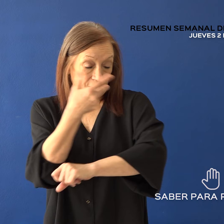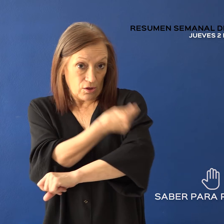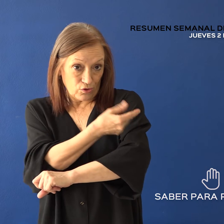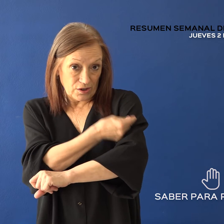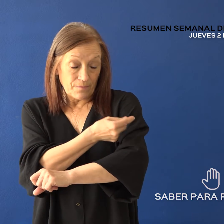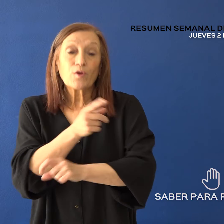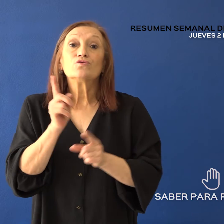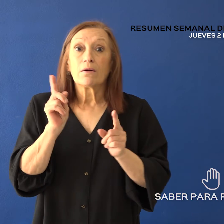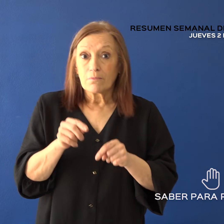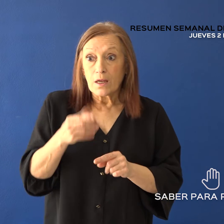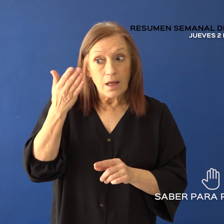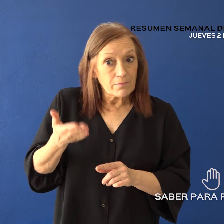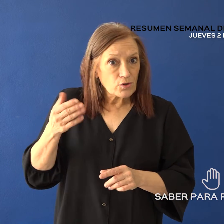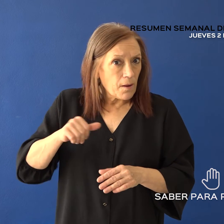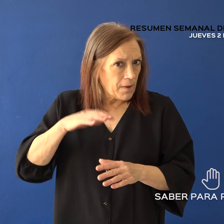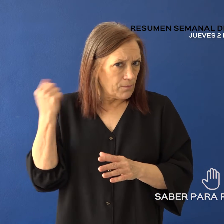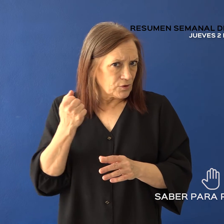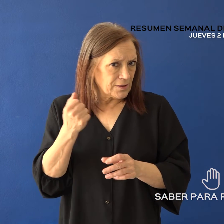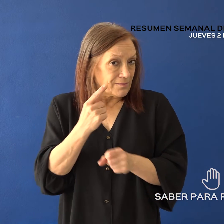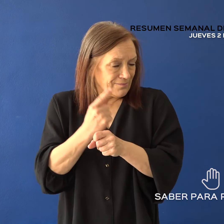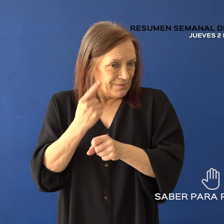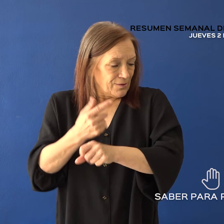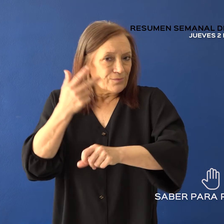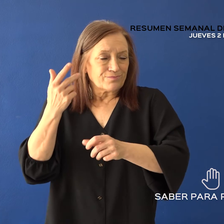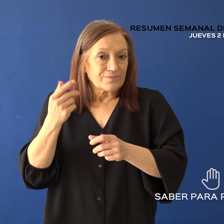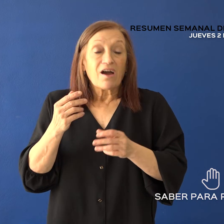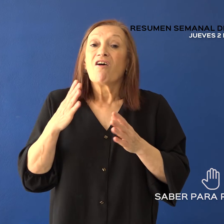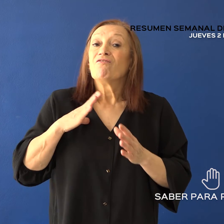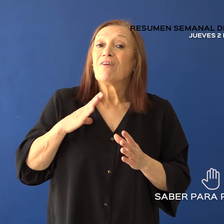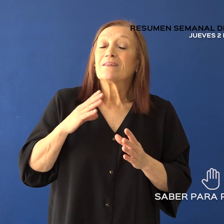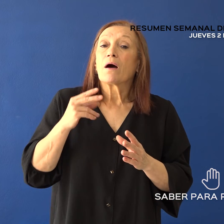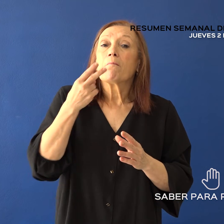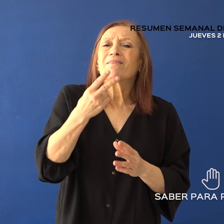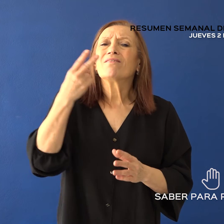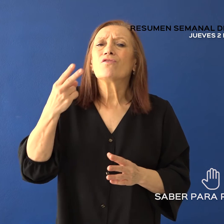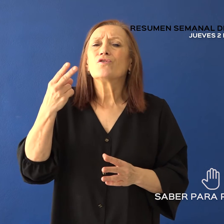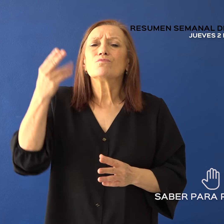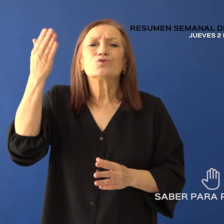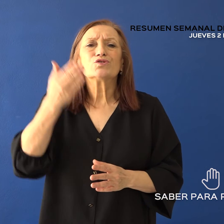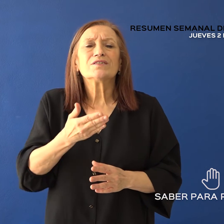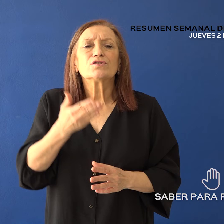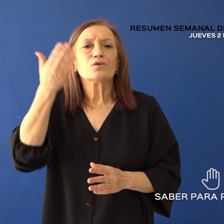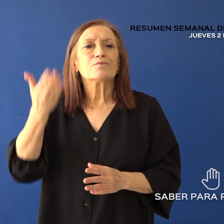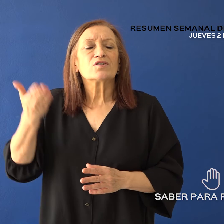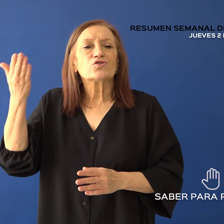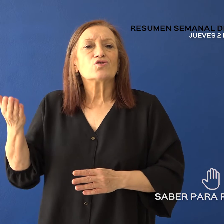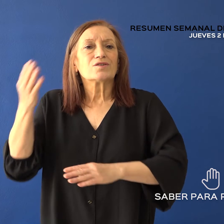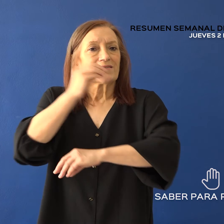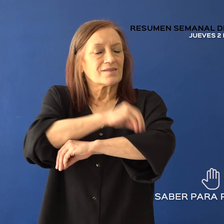entre los casos priorizados. Aún resta un 22% de santacruceños y centracruceñas